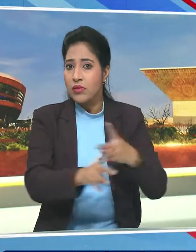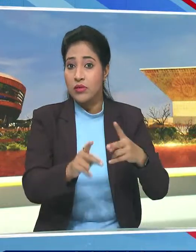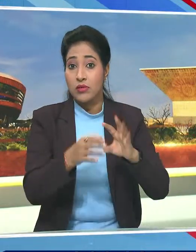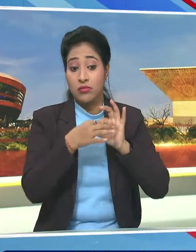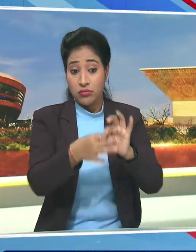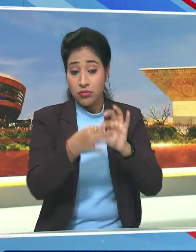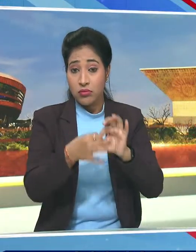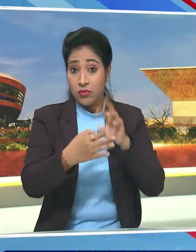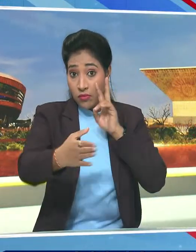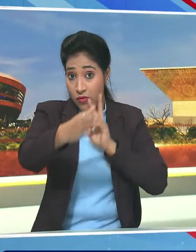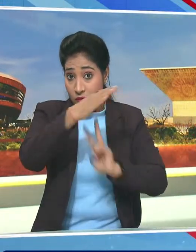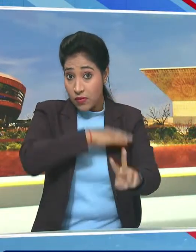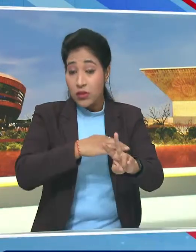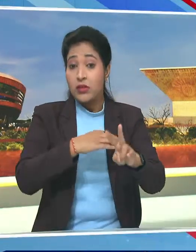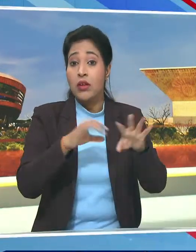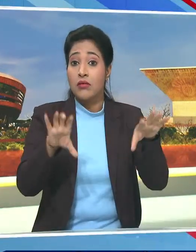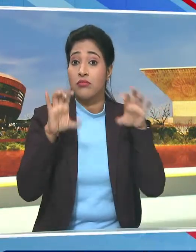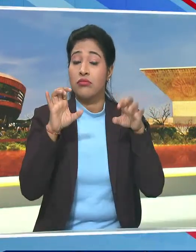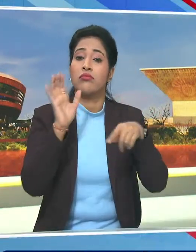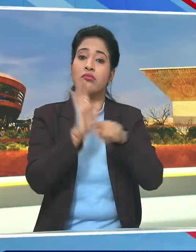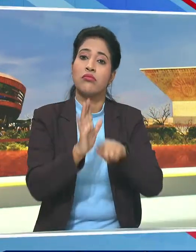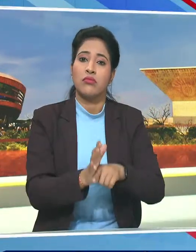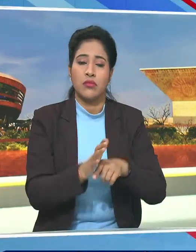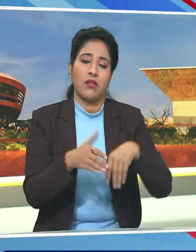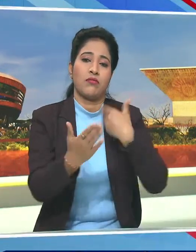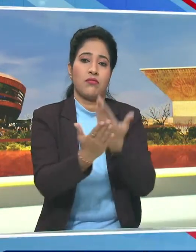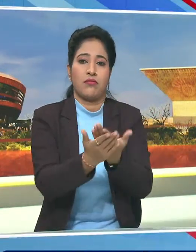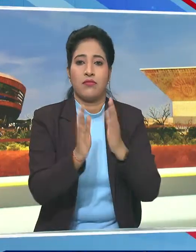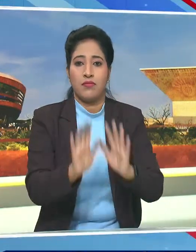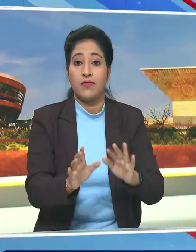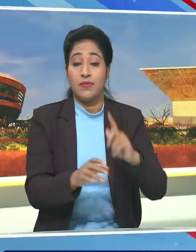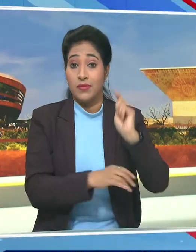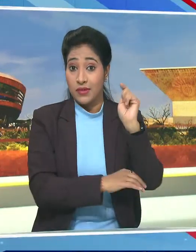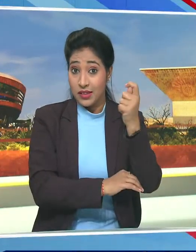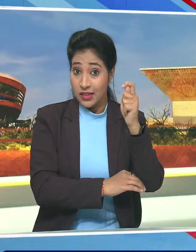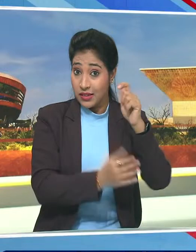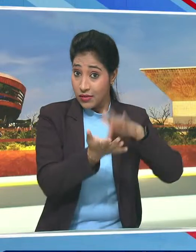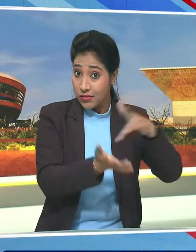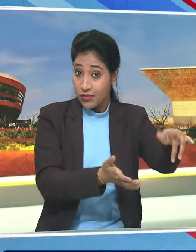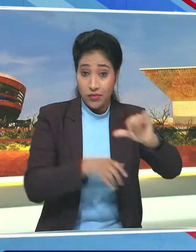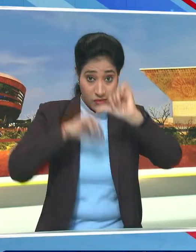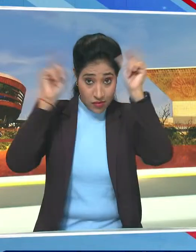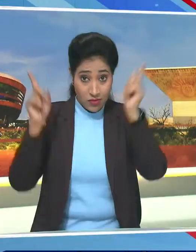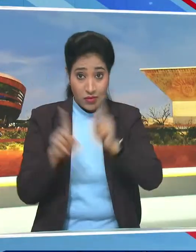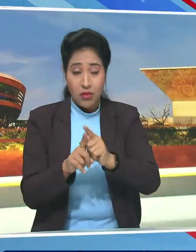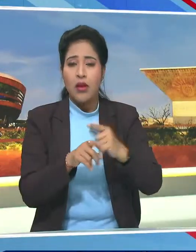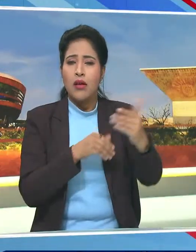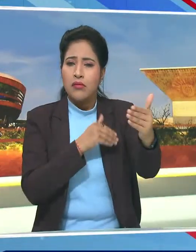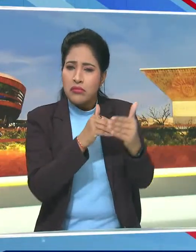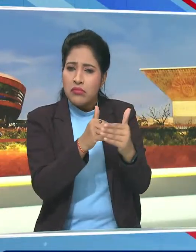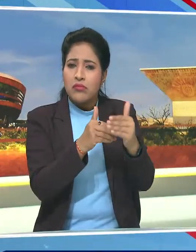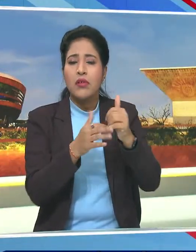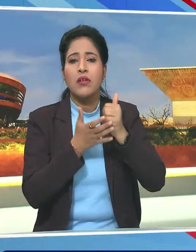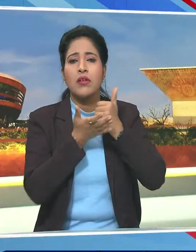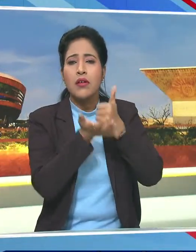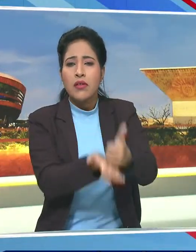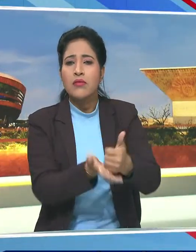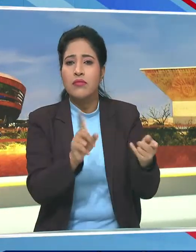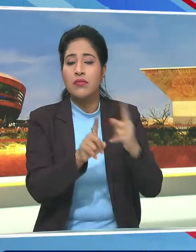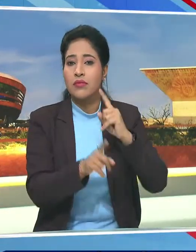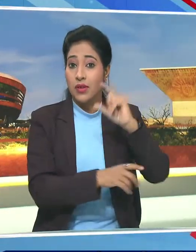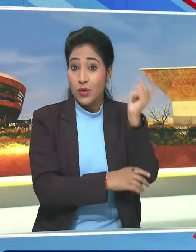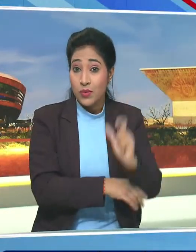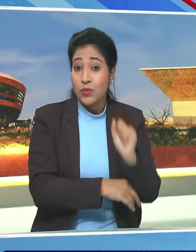Vision Statement जारी कर रहेंगे किनिया और भारत का करीबी सहीयोग इंडो